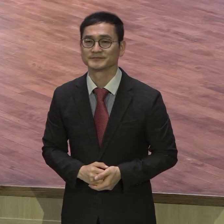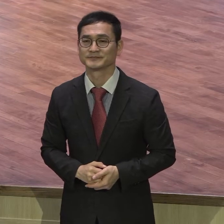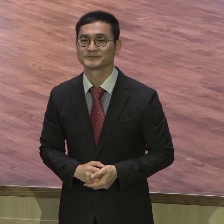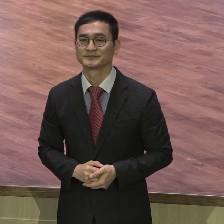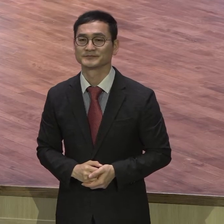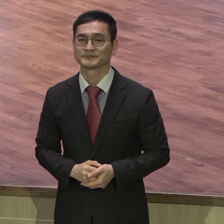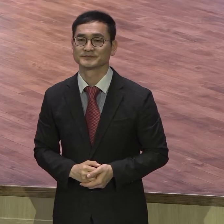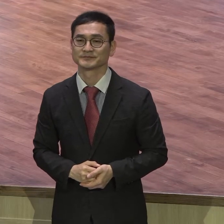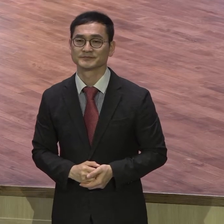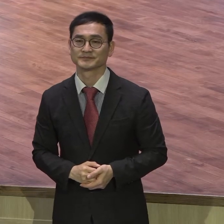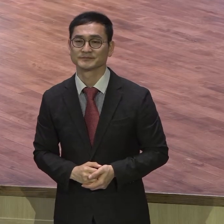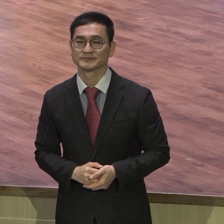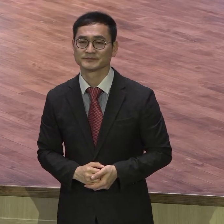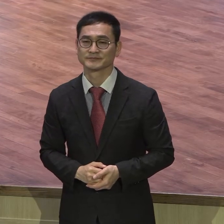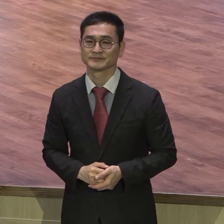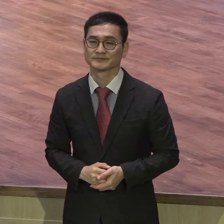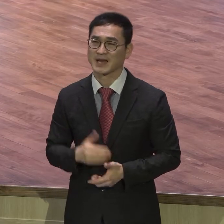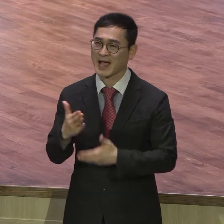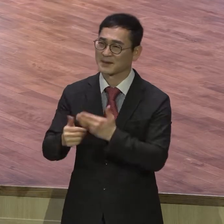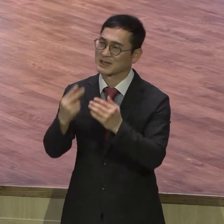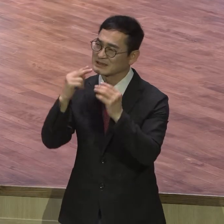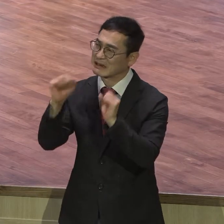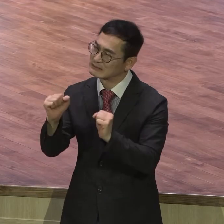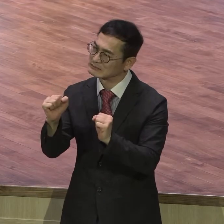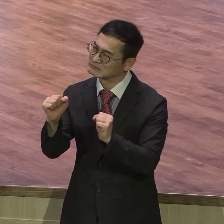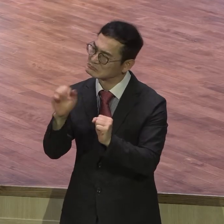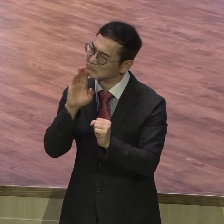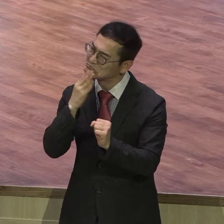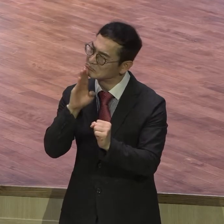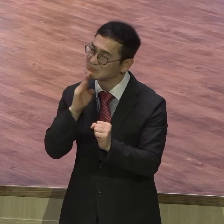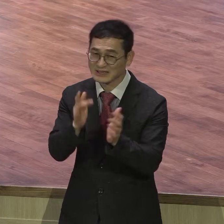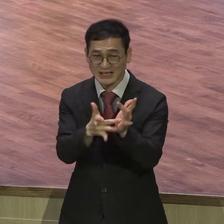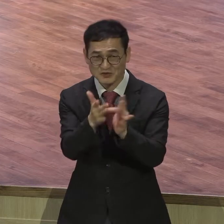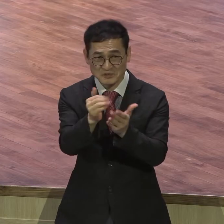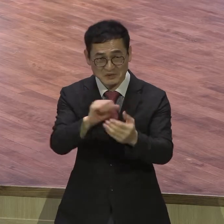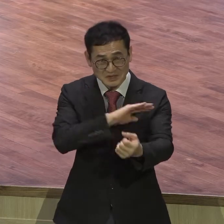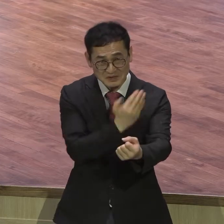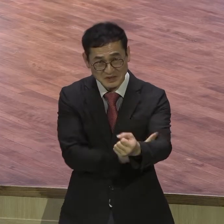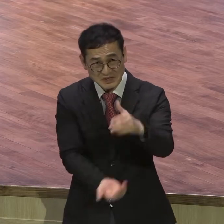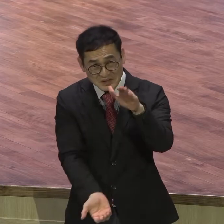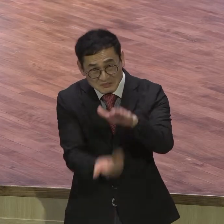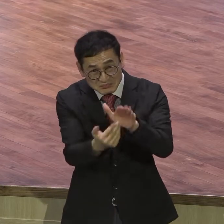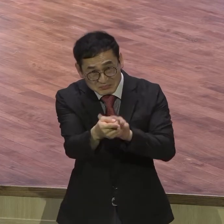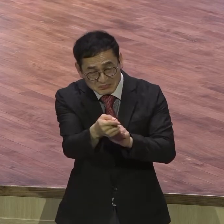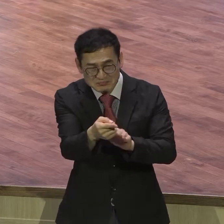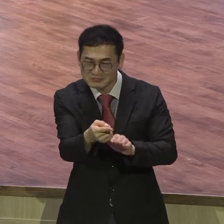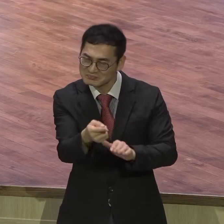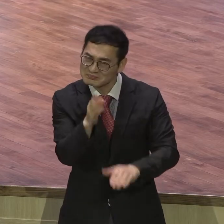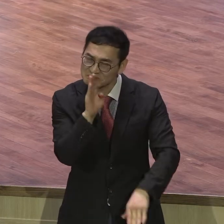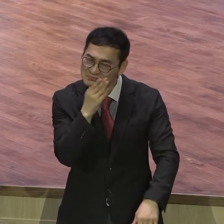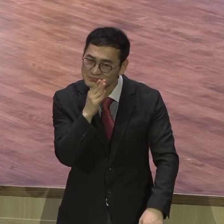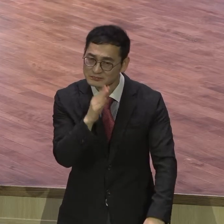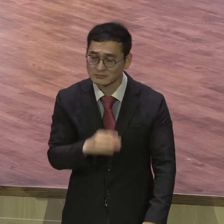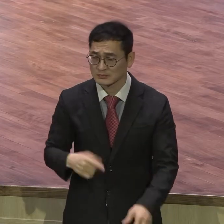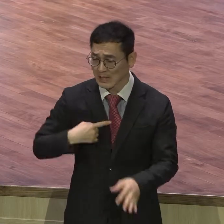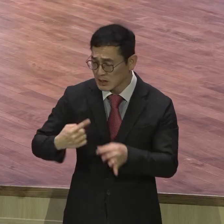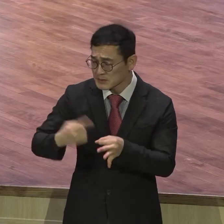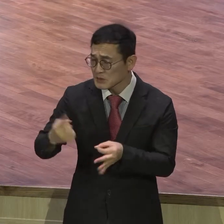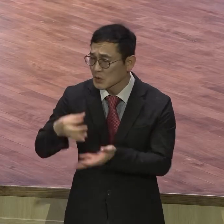하나님이 살아있니 없니 예수님도 될 수 없더라. 내가 심을 줘 했는데 왜 백비 안